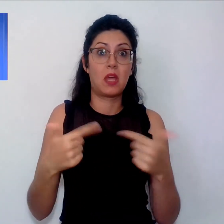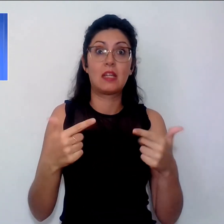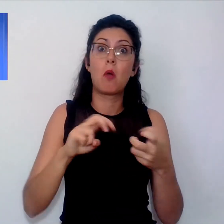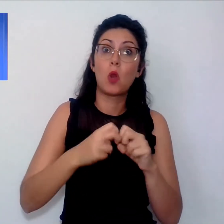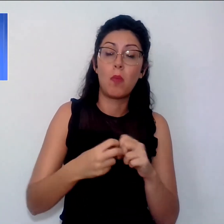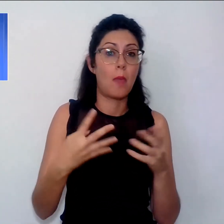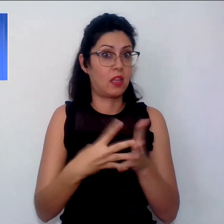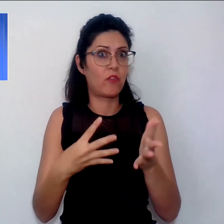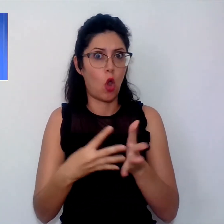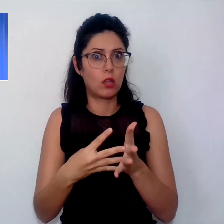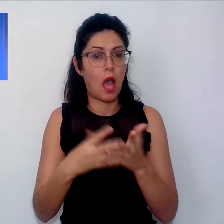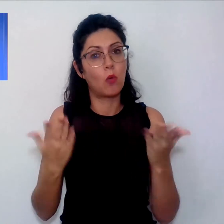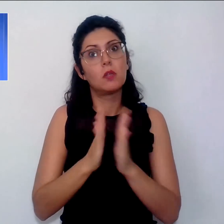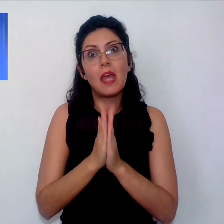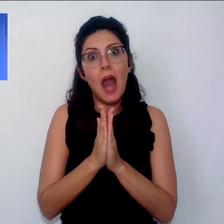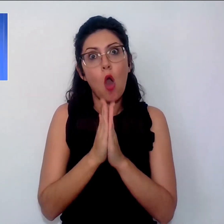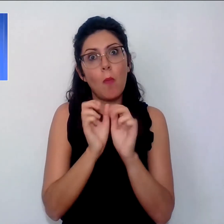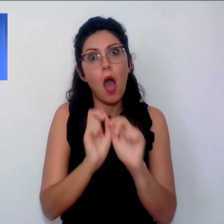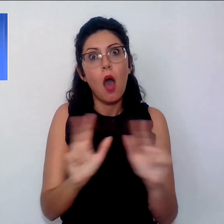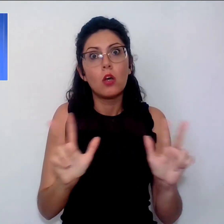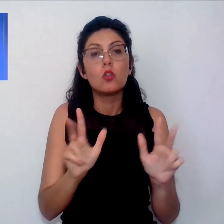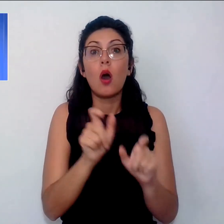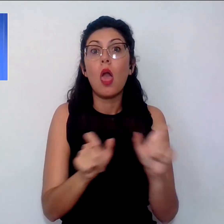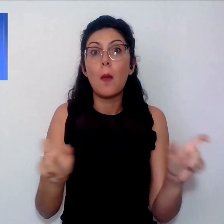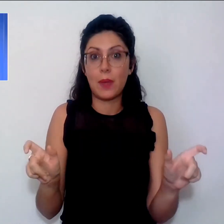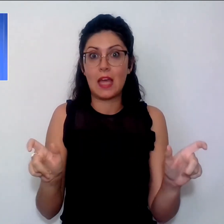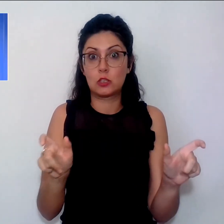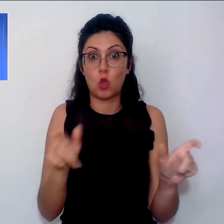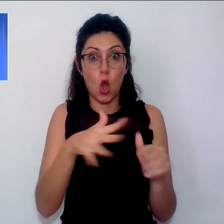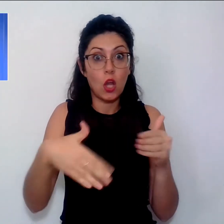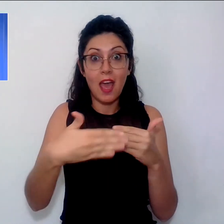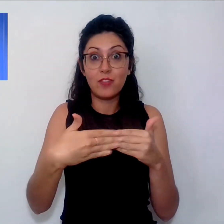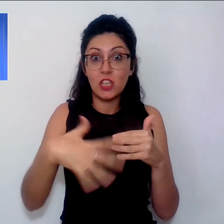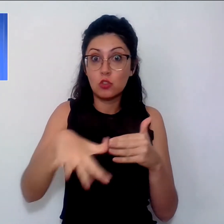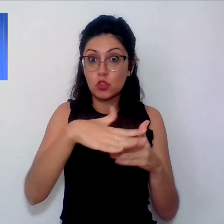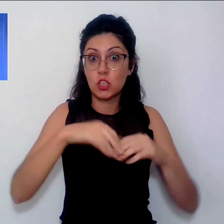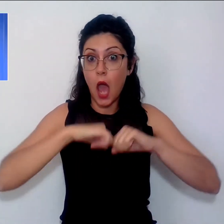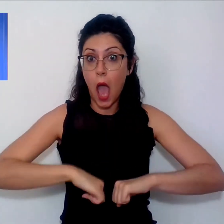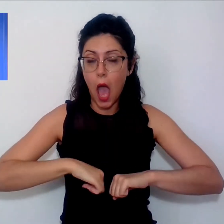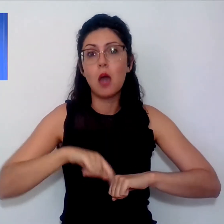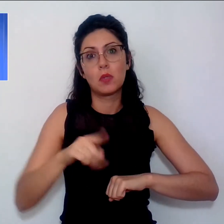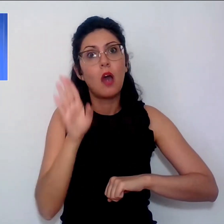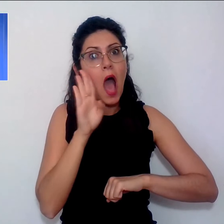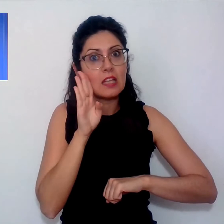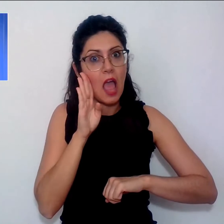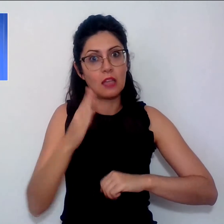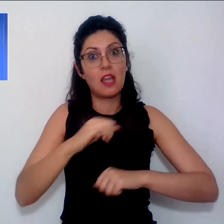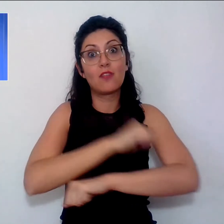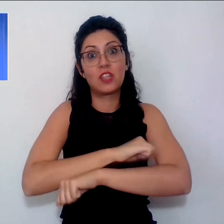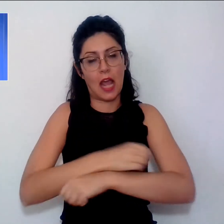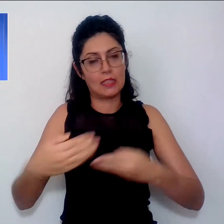Quindi raccomando alle persone che vivono nei pressi di quella zona di stare attenti e chiudere le finestre dei loro appartamenti.